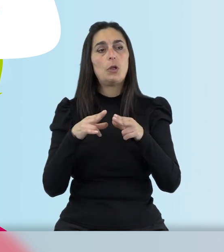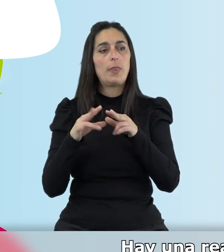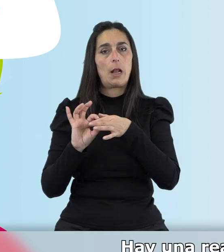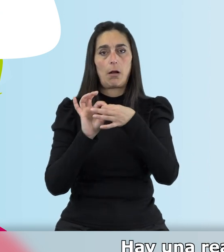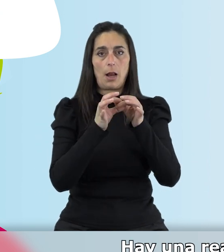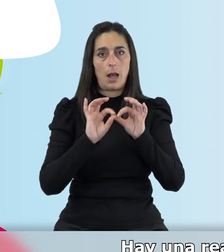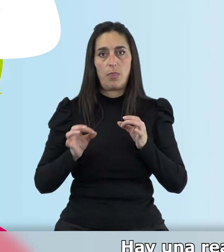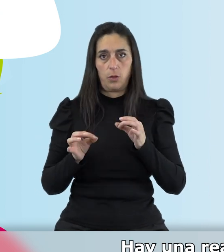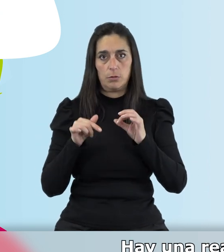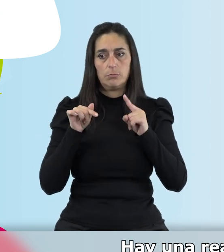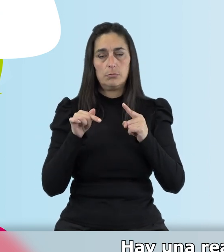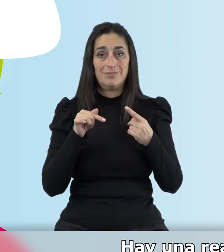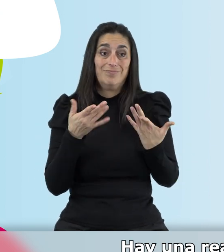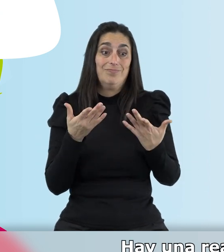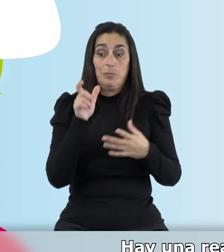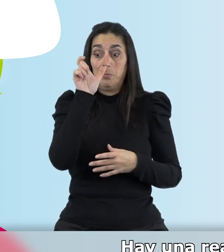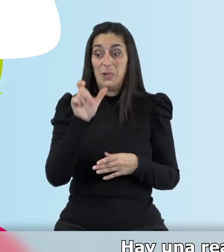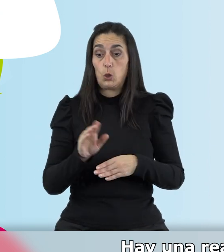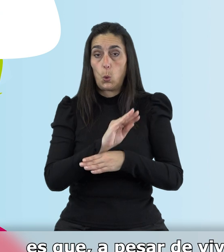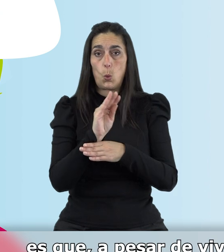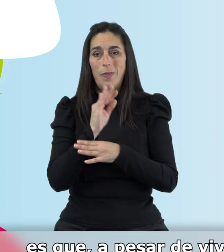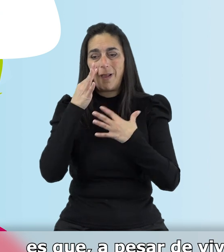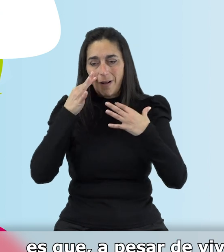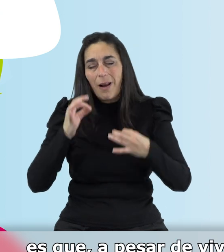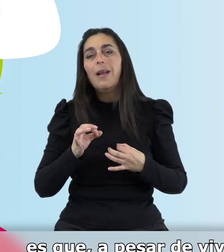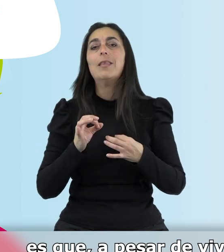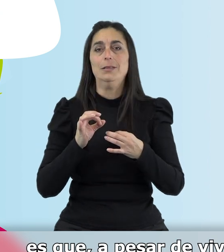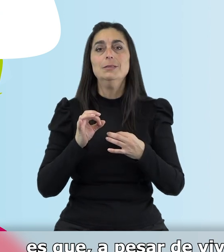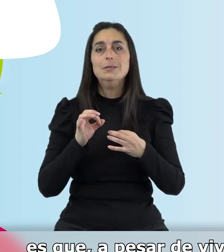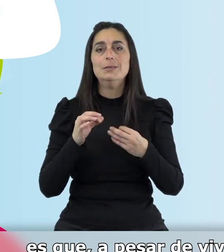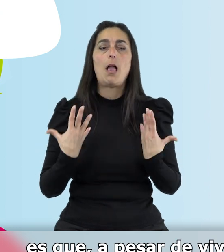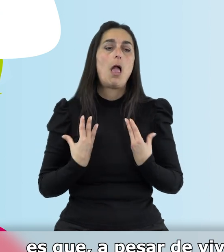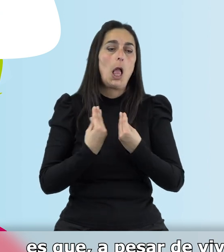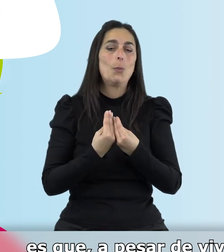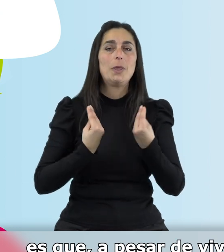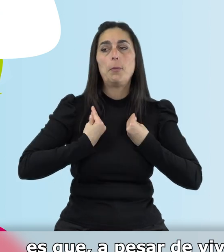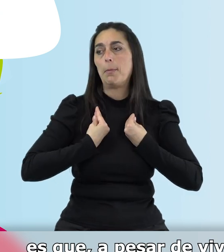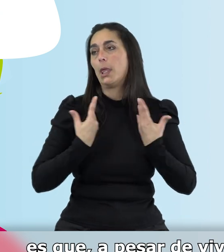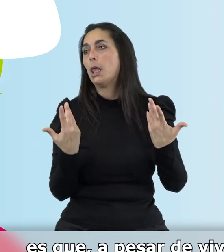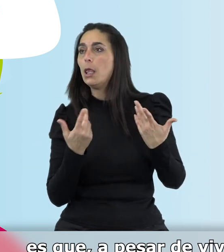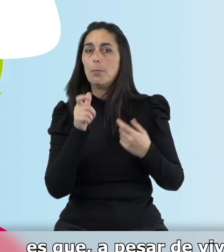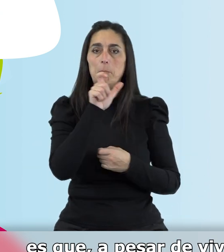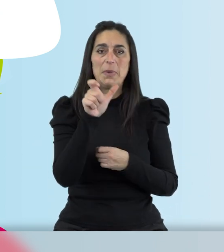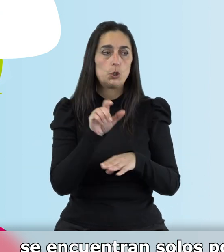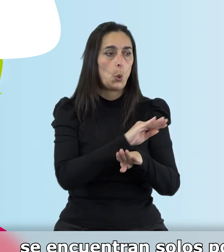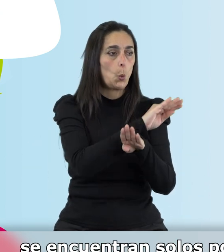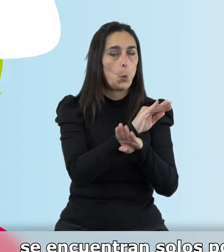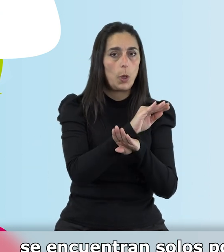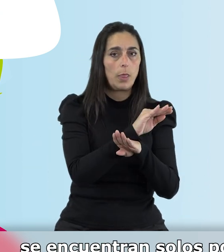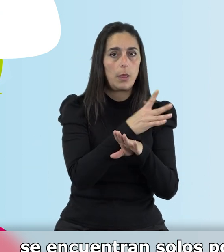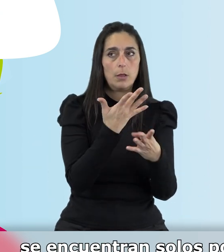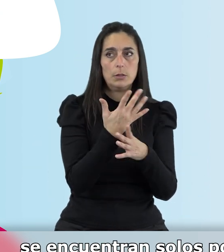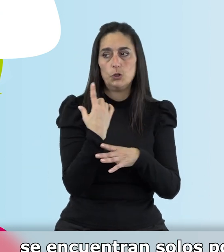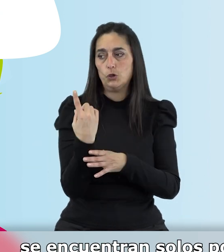Hay una realidad de muchos cuidadores es que a pesar de vivir acompañados, acompañados de las personas a las que cuidan,